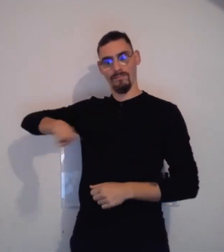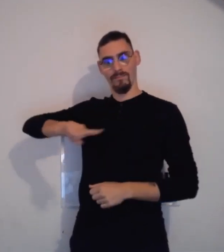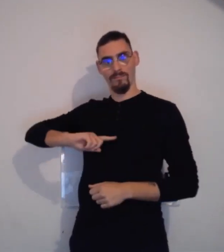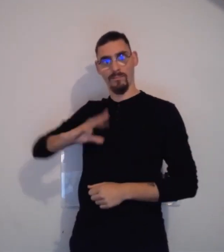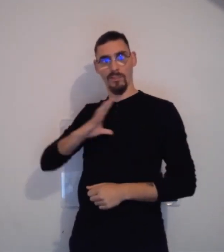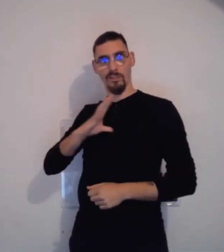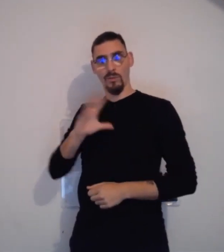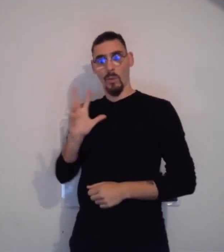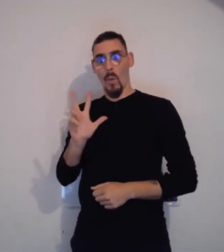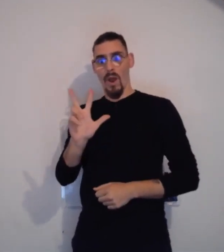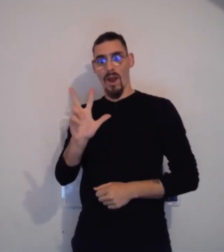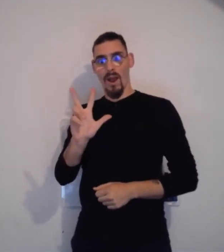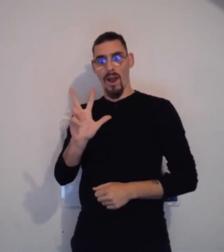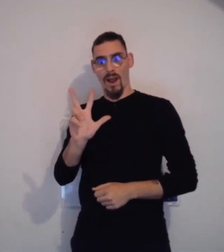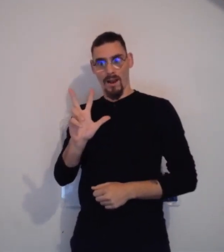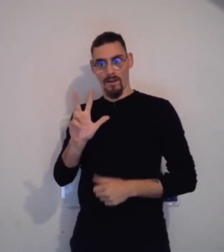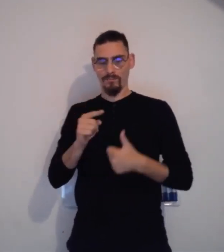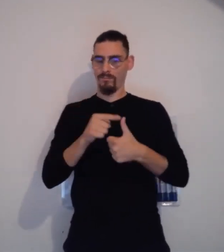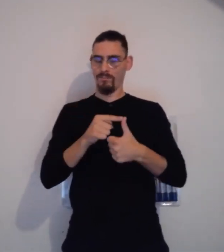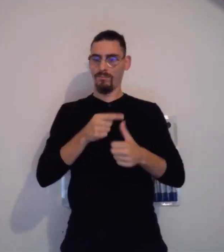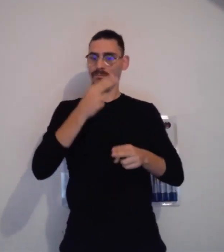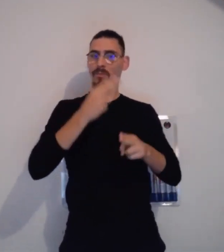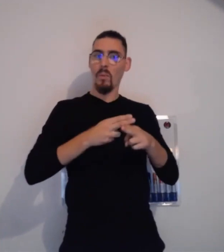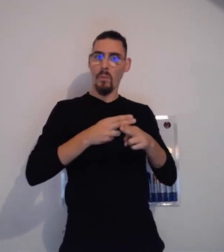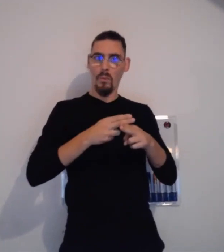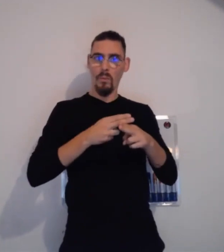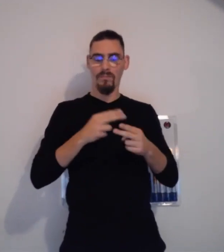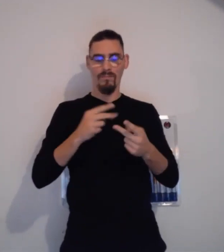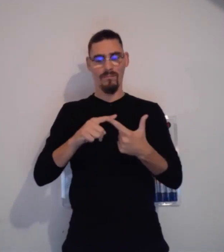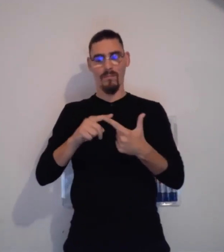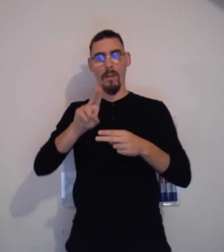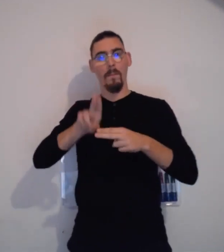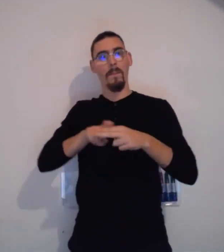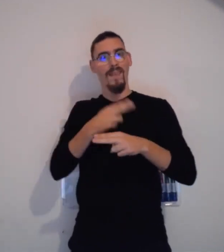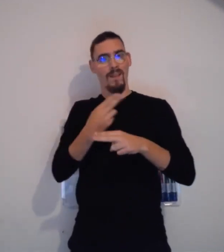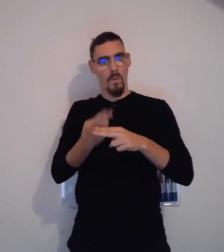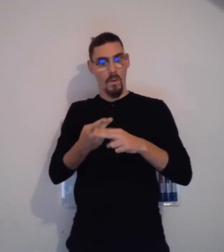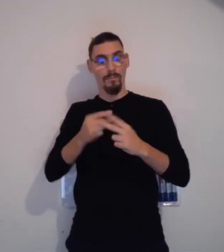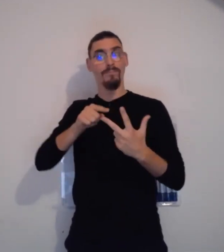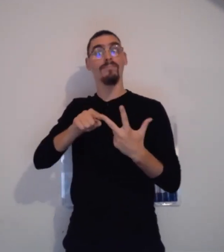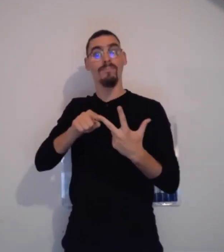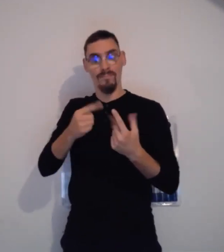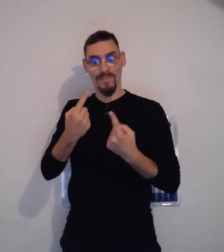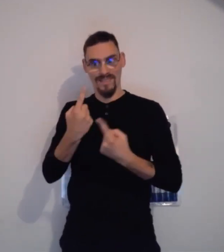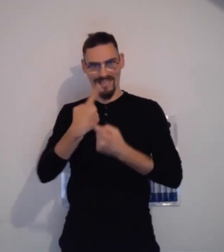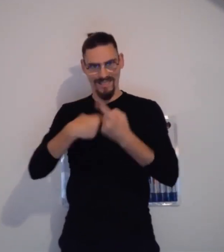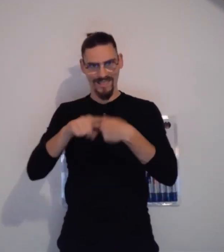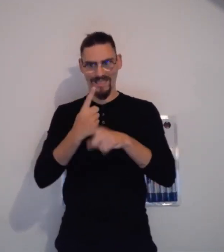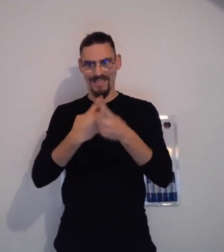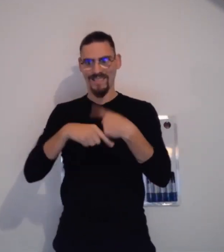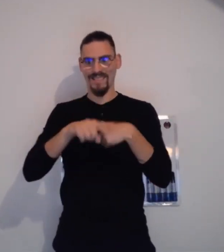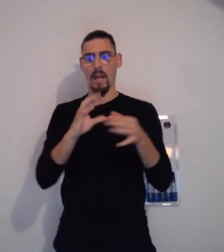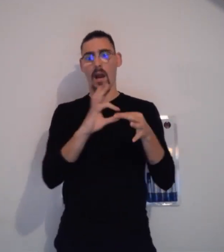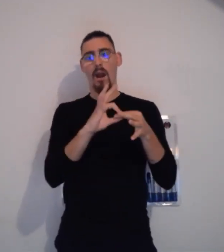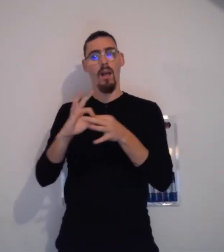En langue des signes, par contre, chez nous, nous avons trois identités différentes parce que nous avons le prénom et le nom,